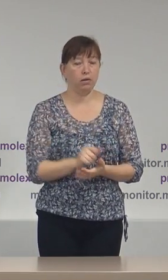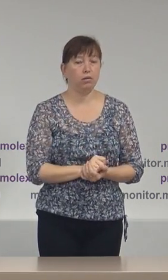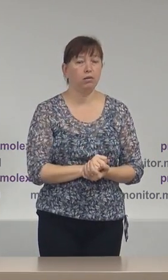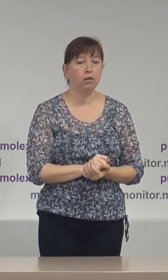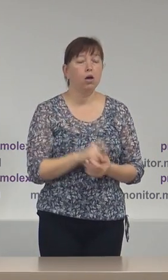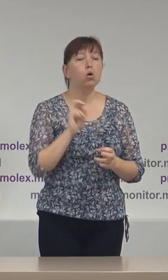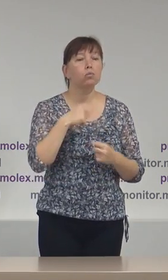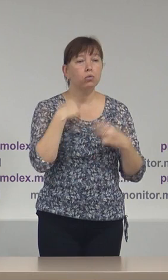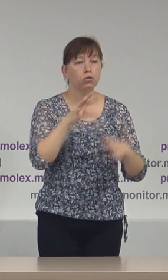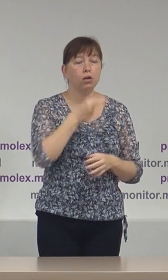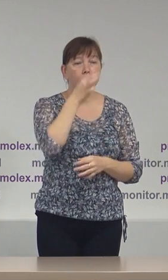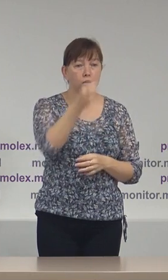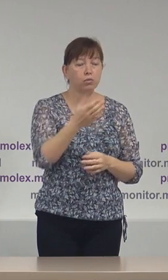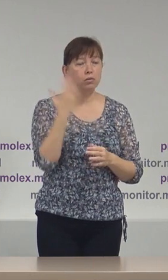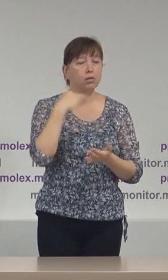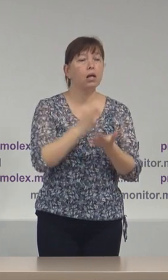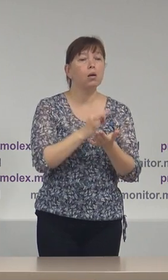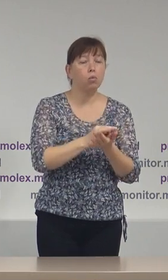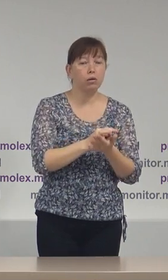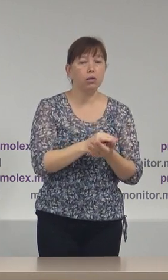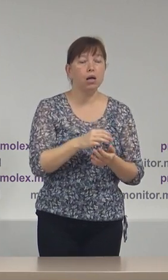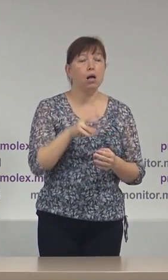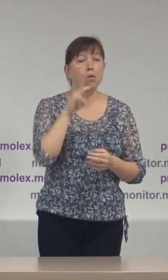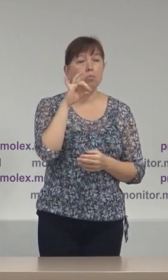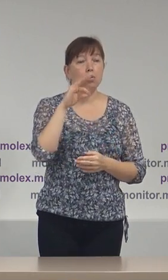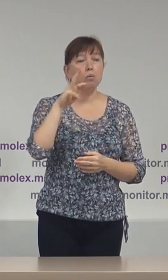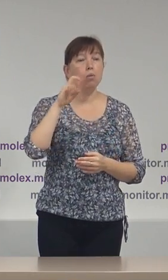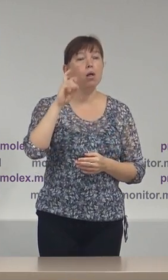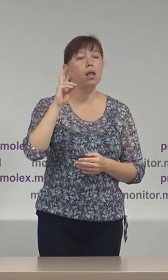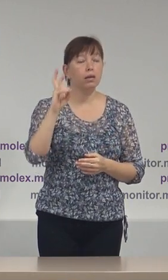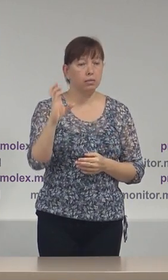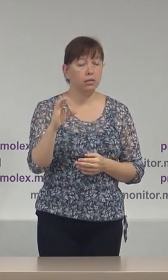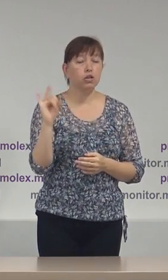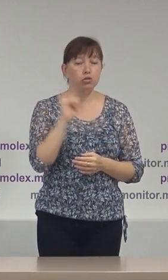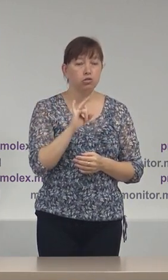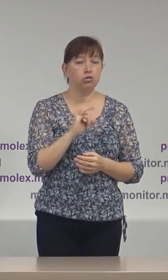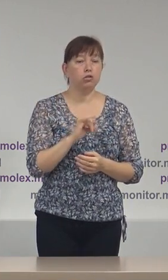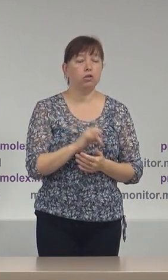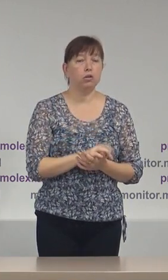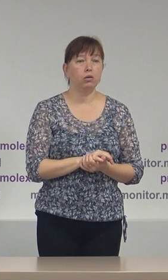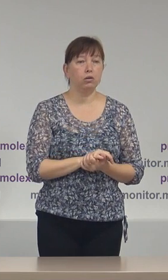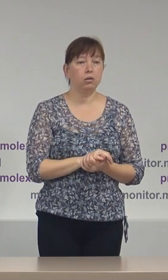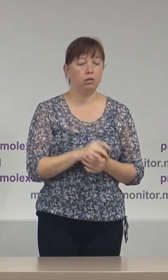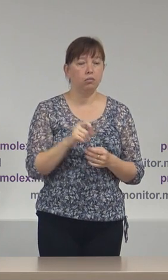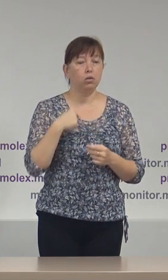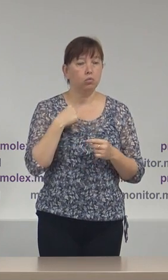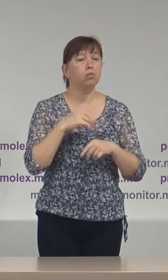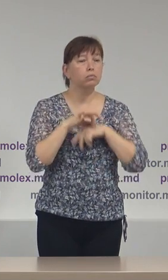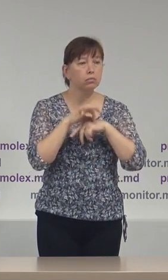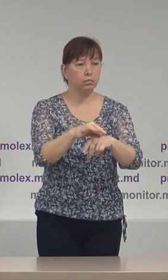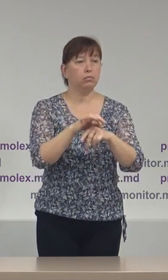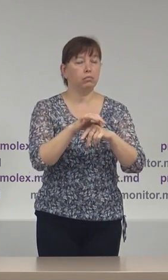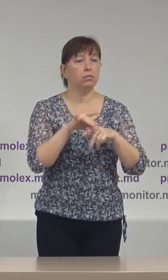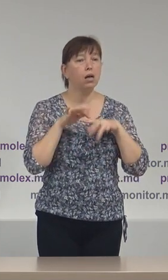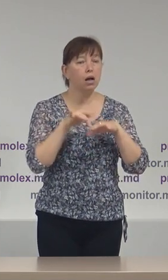am menționat și în rapoartele precedente Asociația Promolex și partenerii Asociația Promolex desfășoară campania